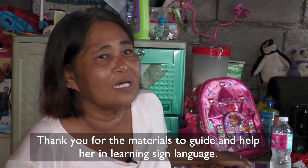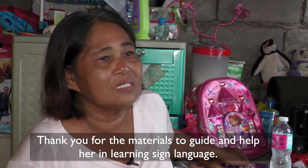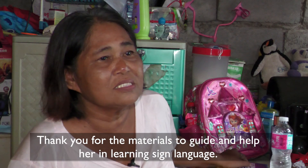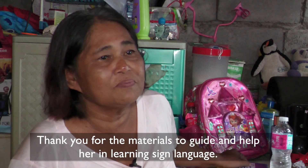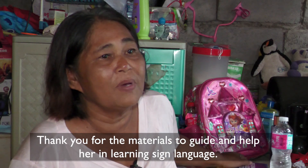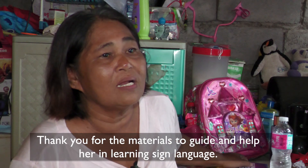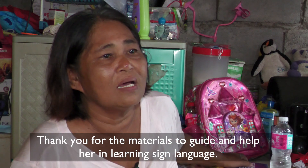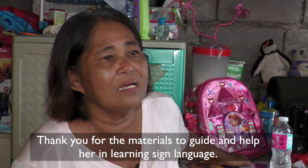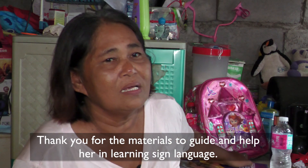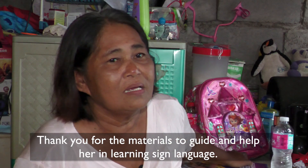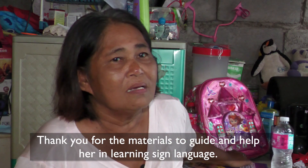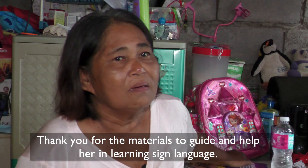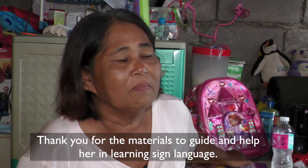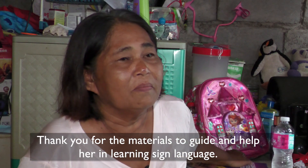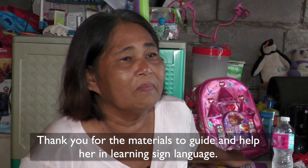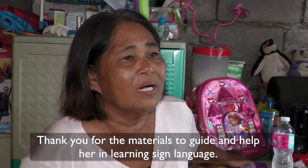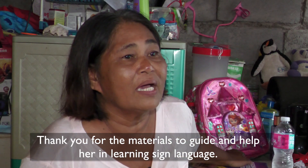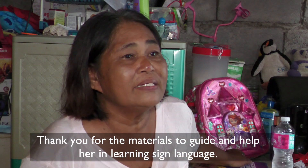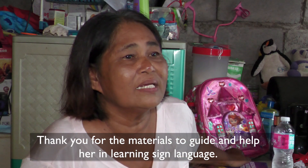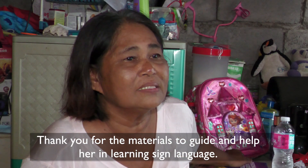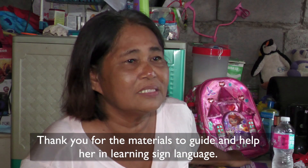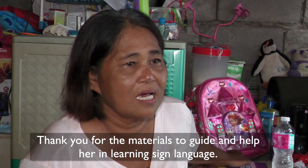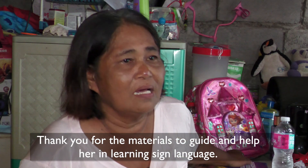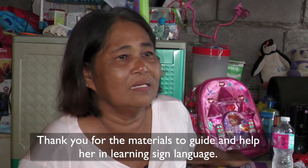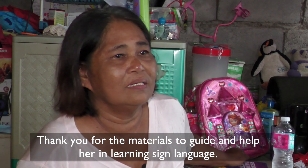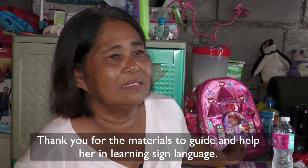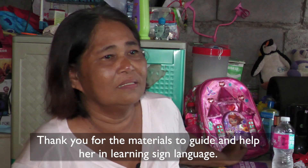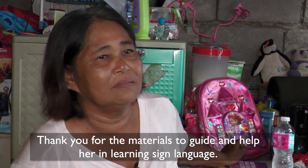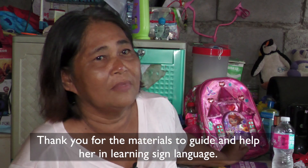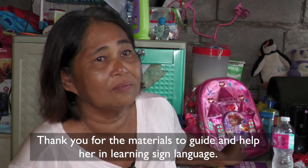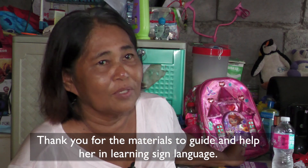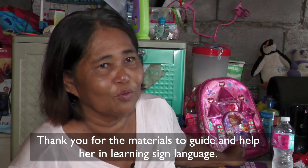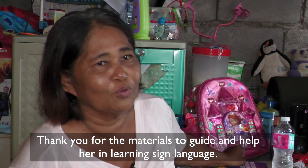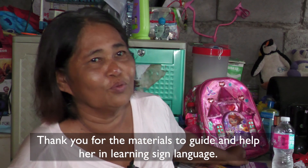para magaidan siya atmatutu.